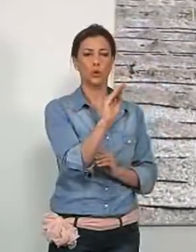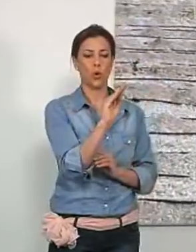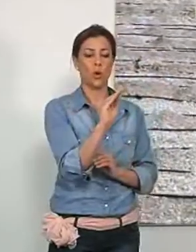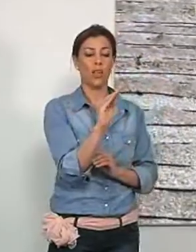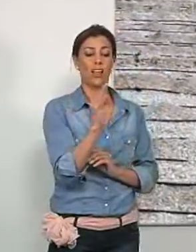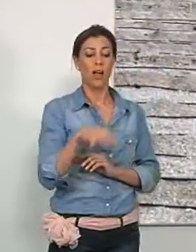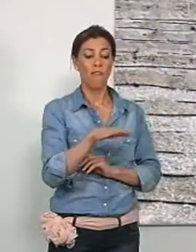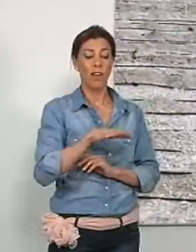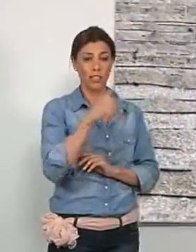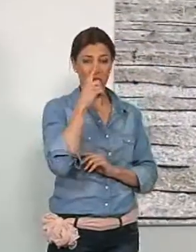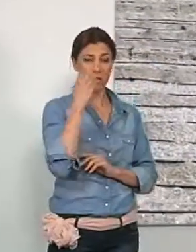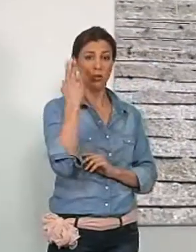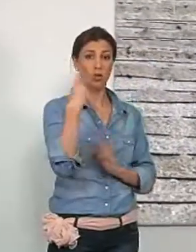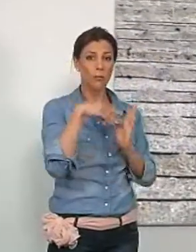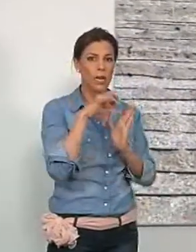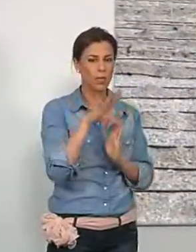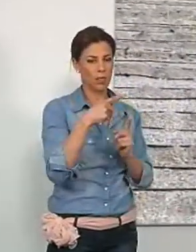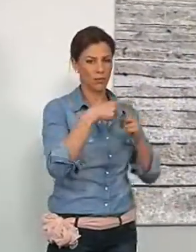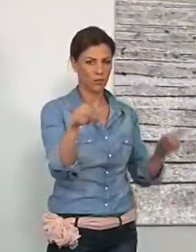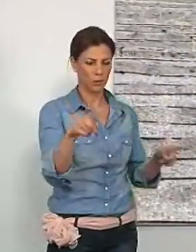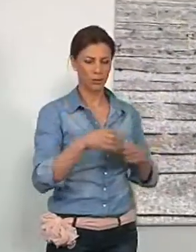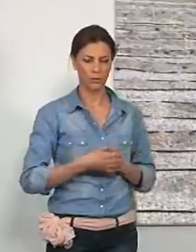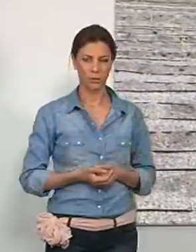de pago básico en el año 2015.